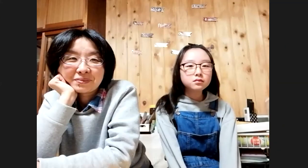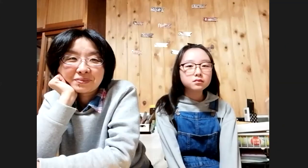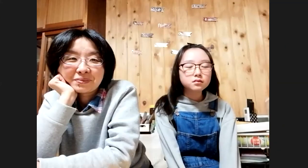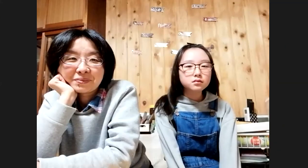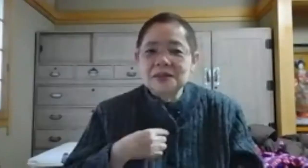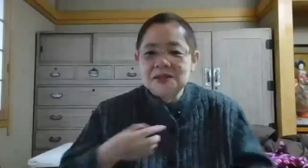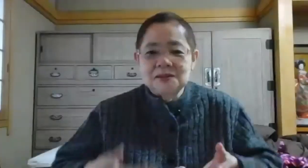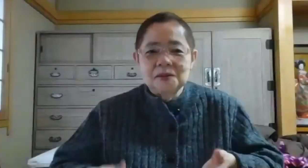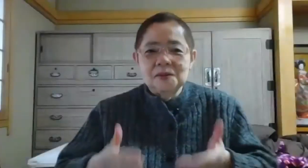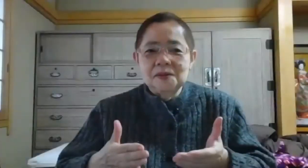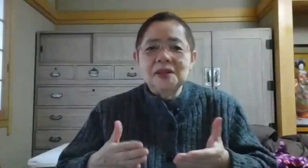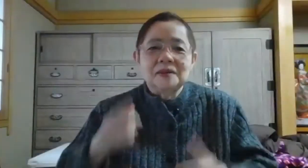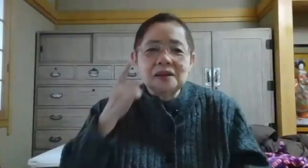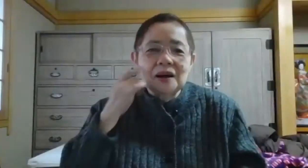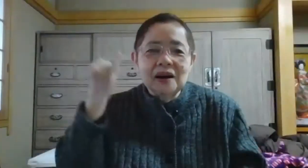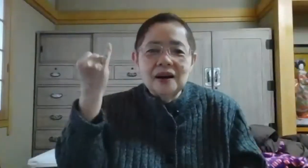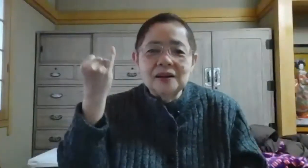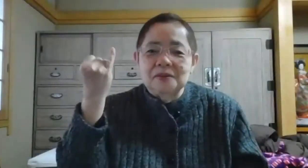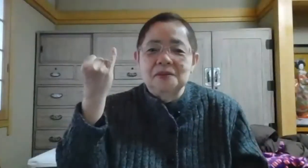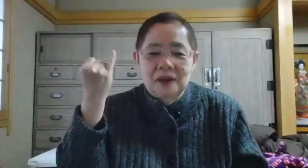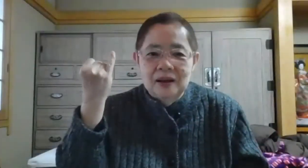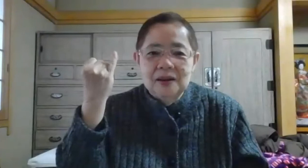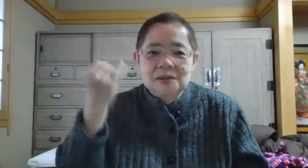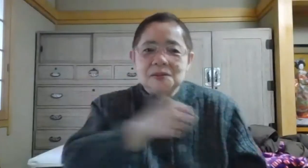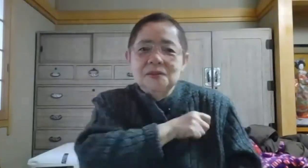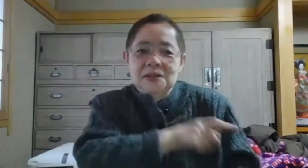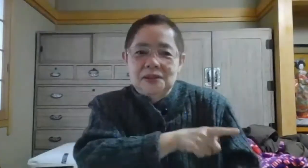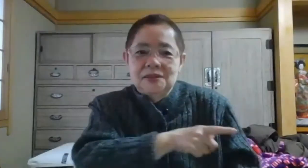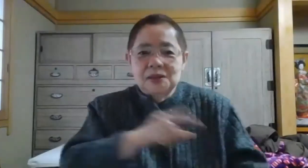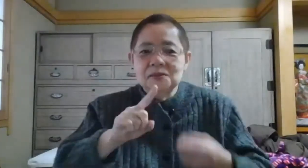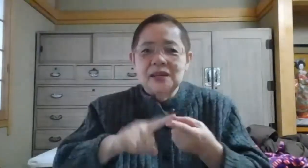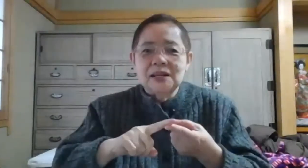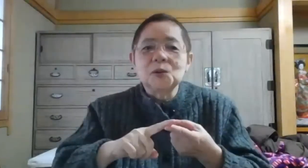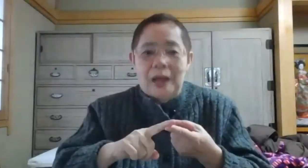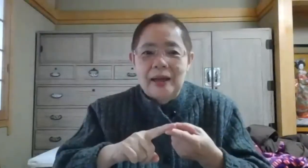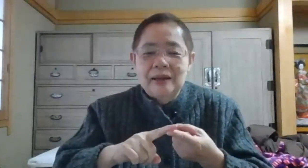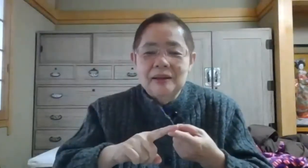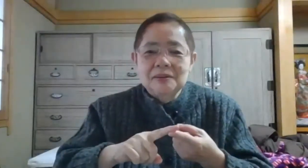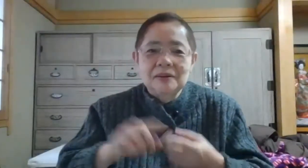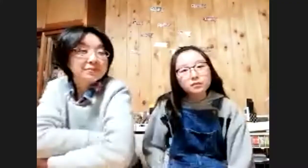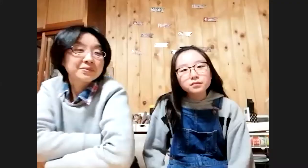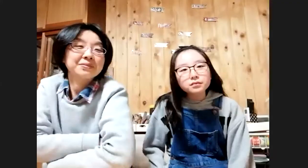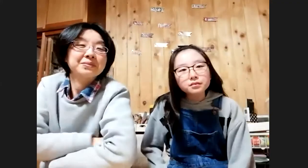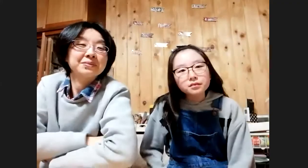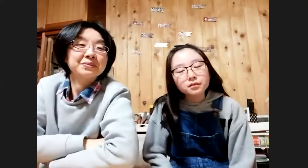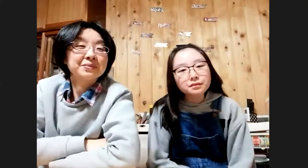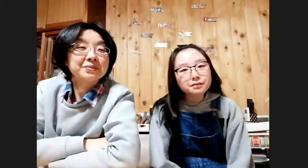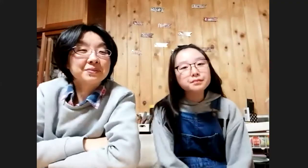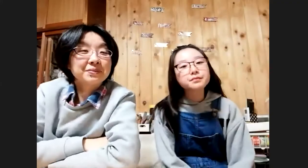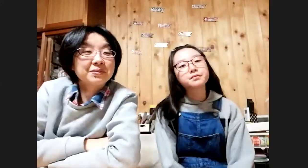私、その、産んでくれた母というのは、すごい積極的な人で、それは後で親戚